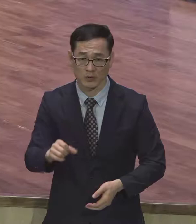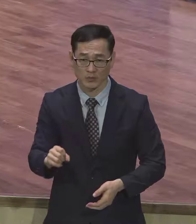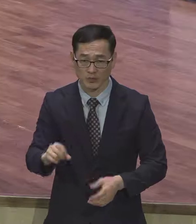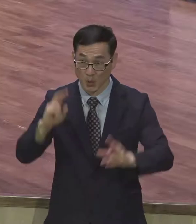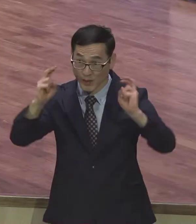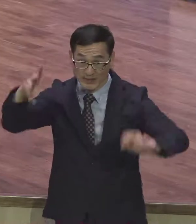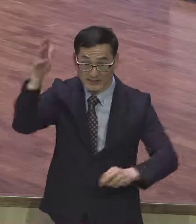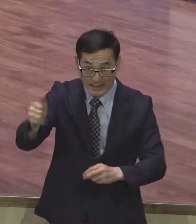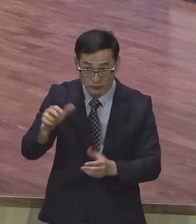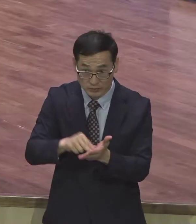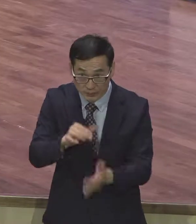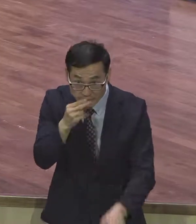있어요.